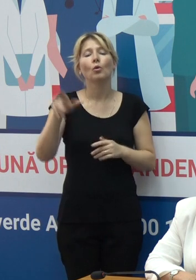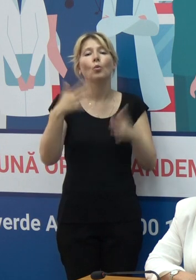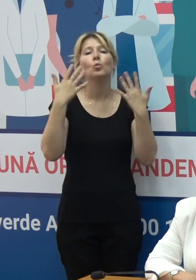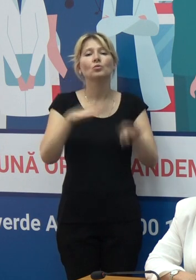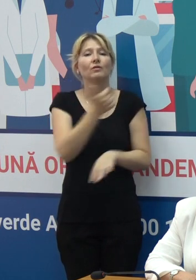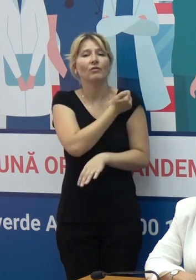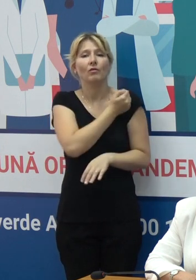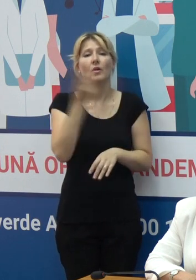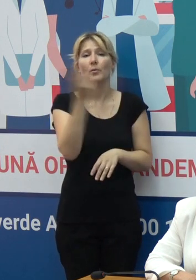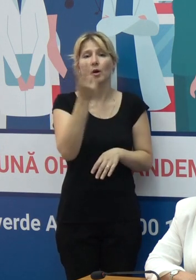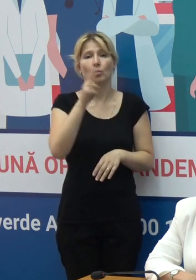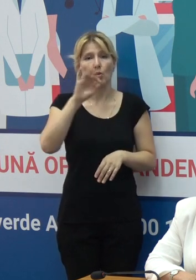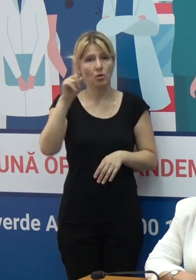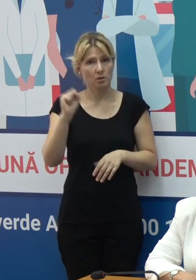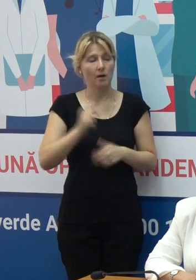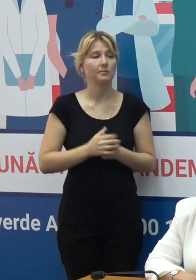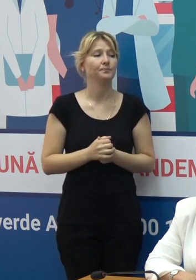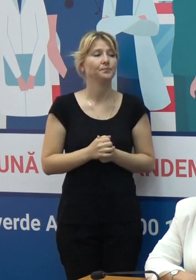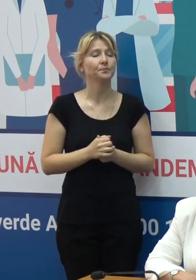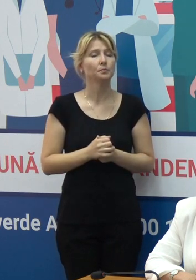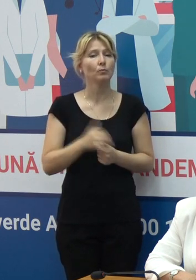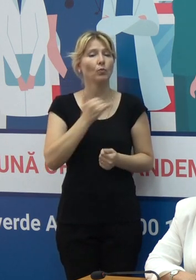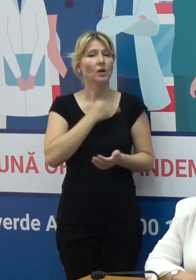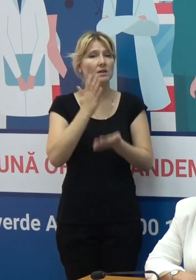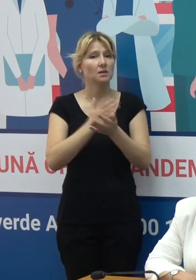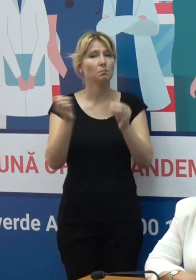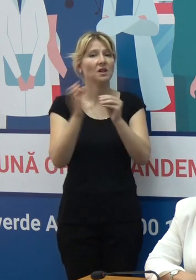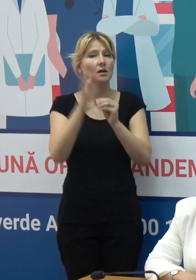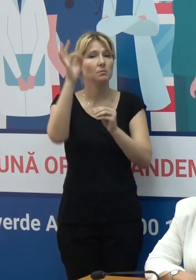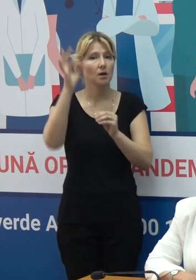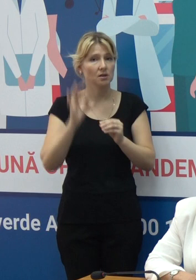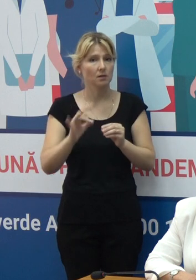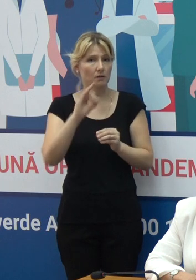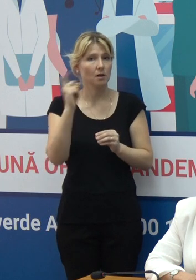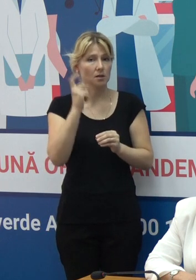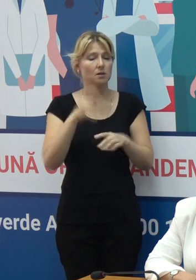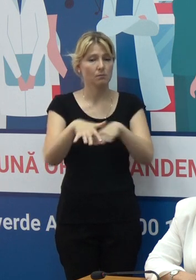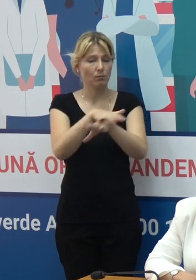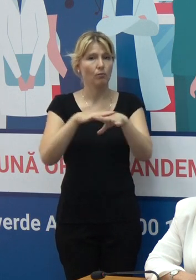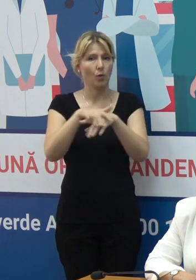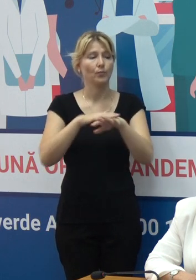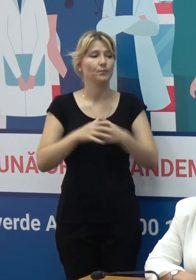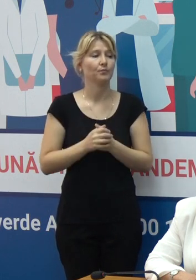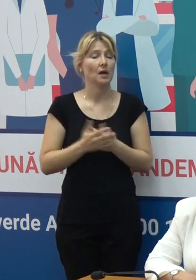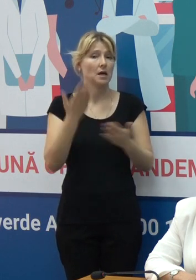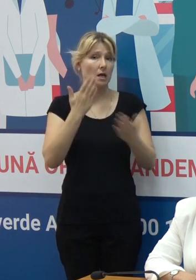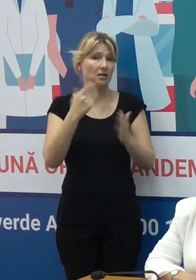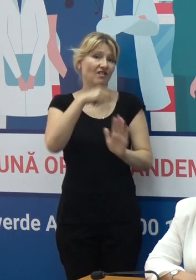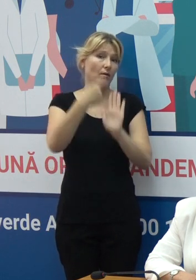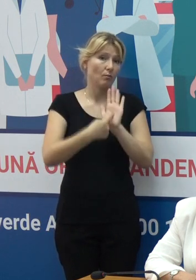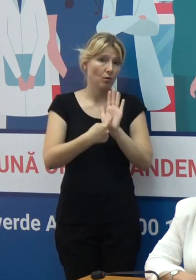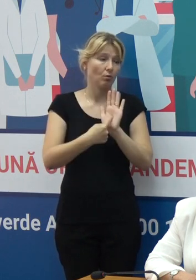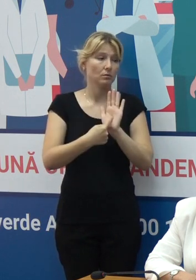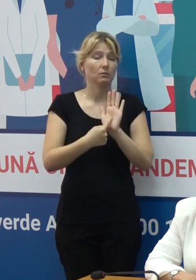vaccinate cu ambele dozi, avem 15% din populație. Dacă ne punem întrebare,